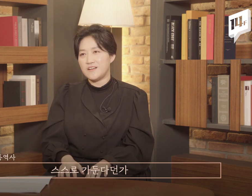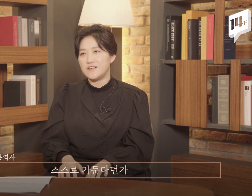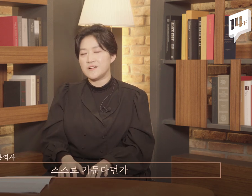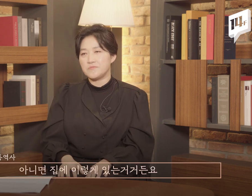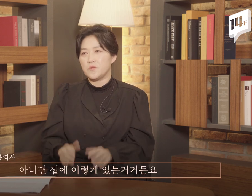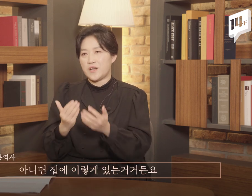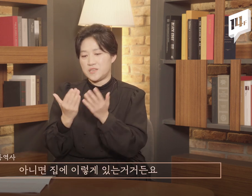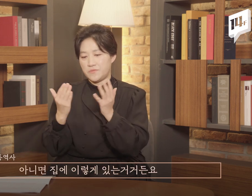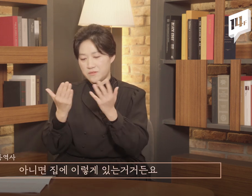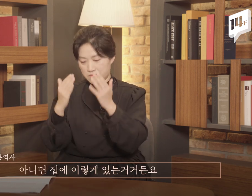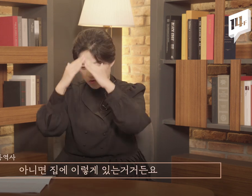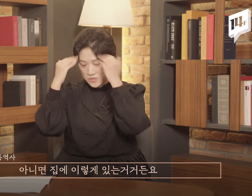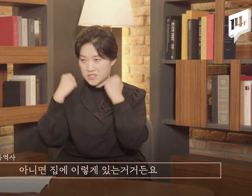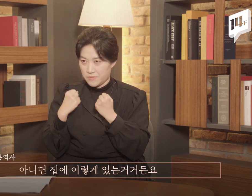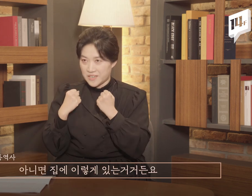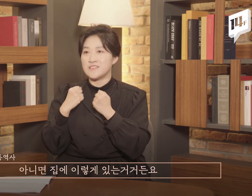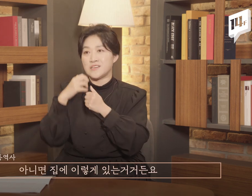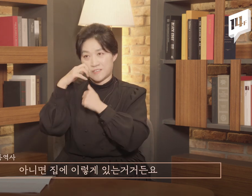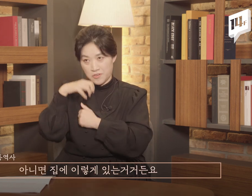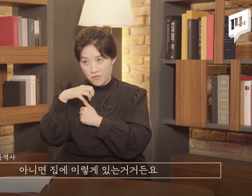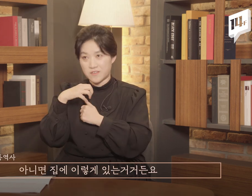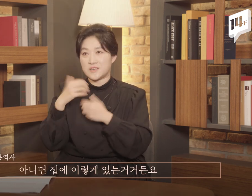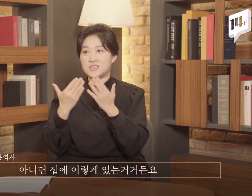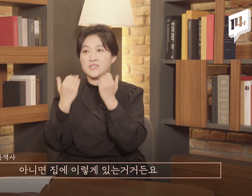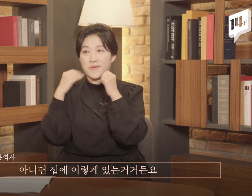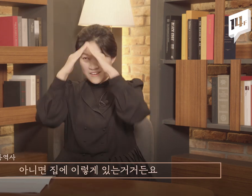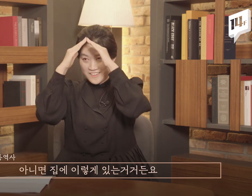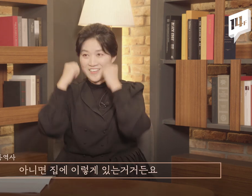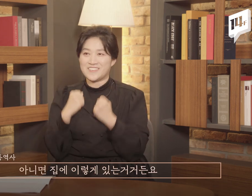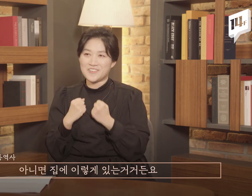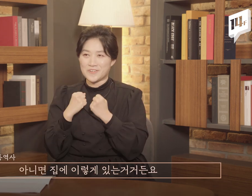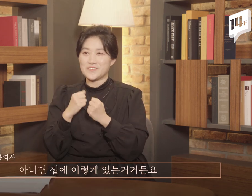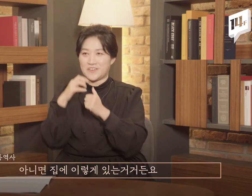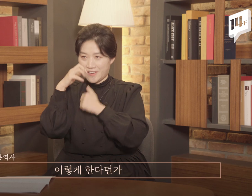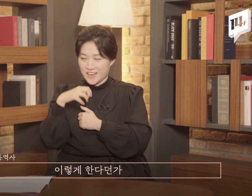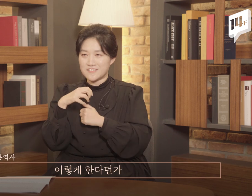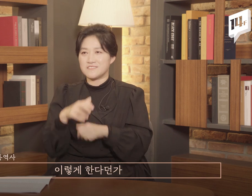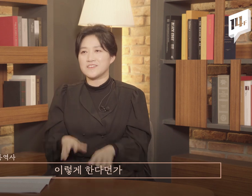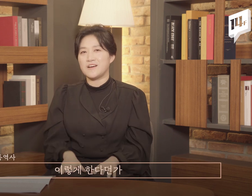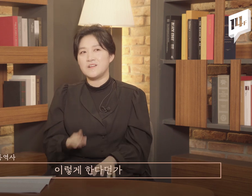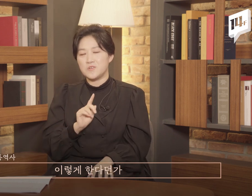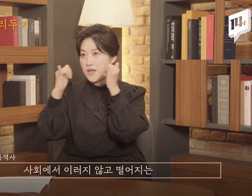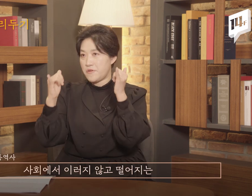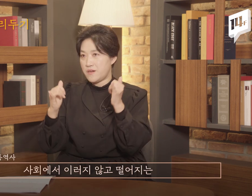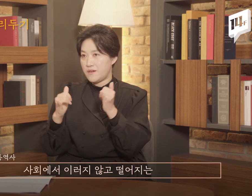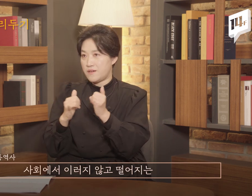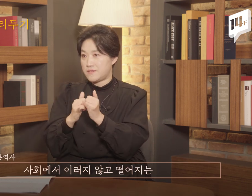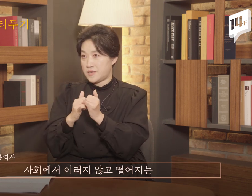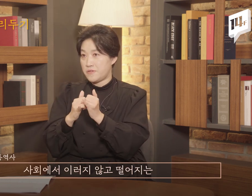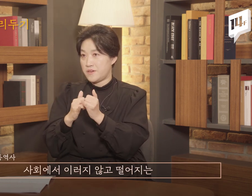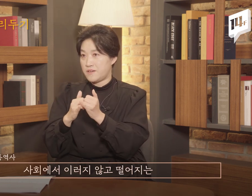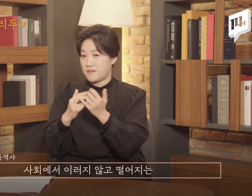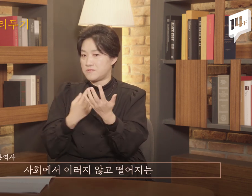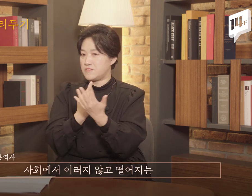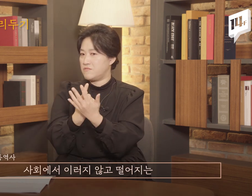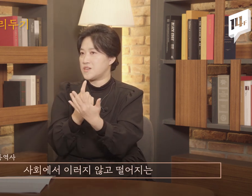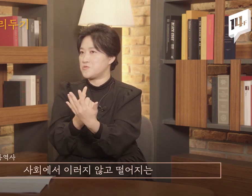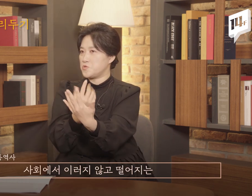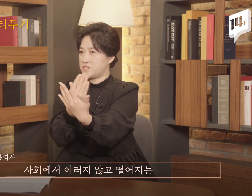아니면 집에 있는 거거든요. 이렇게 한다든가 사회에서 이러지 않고 조금씩